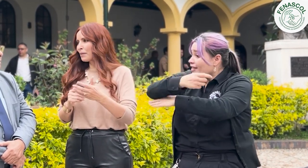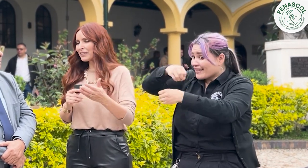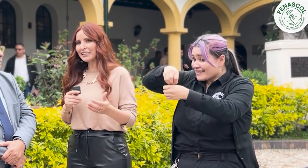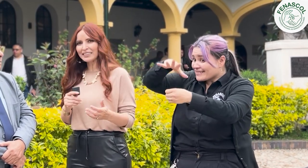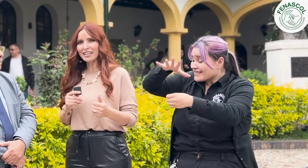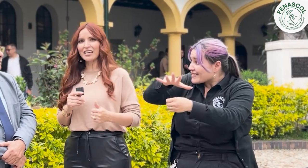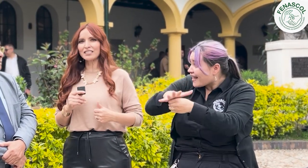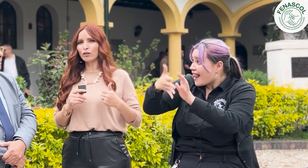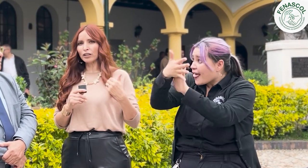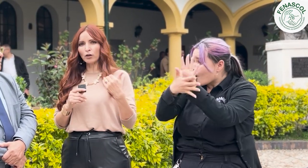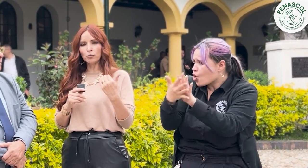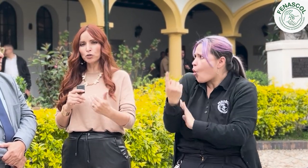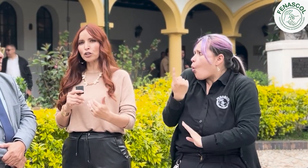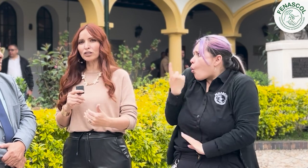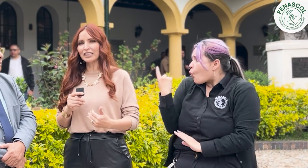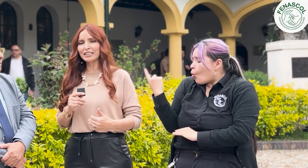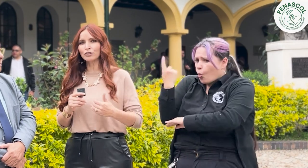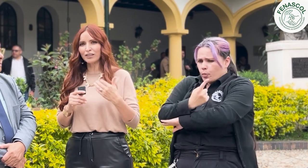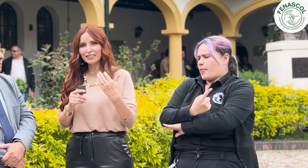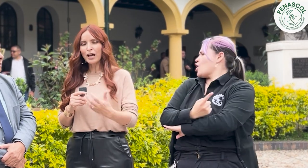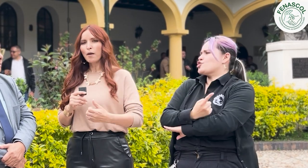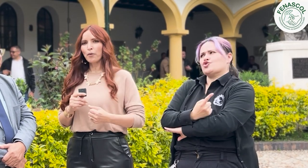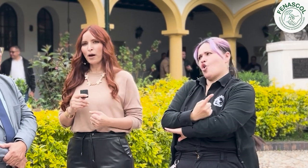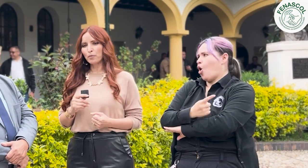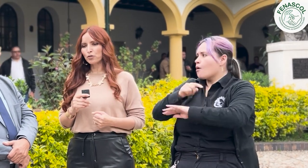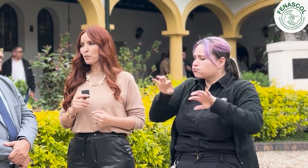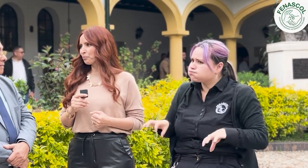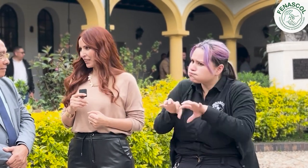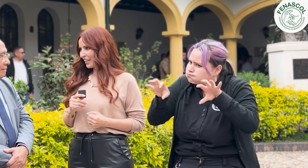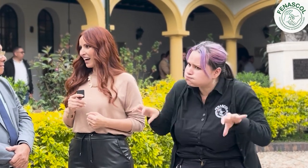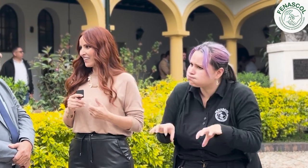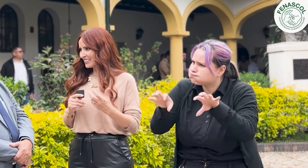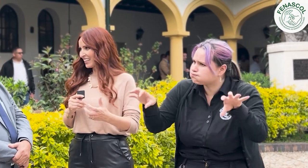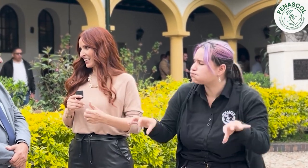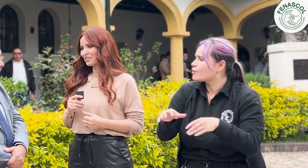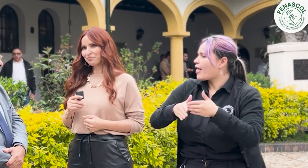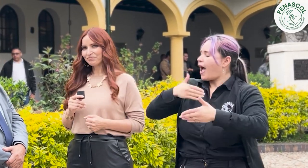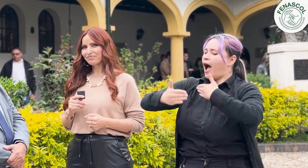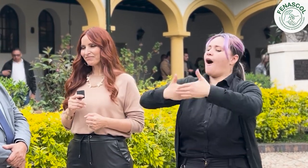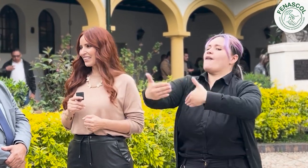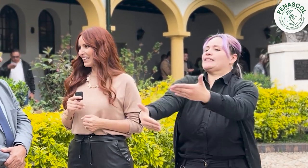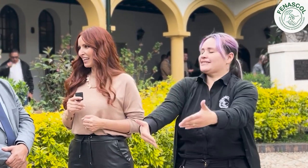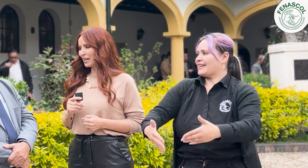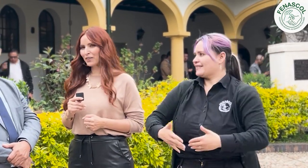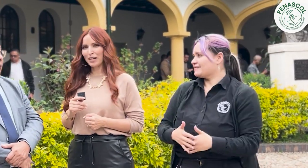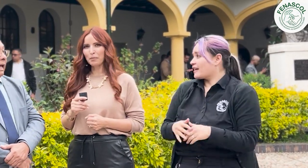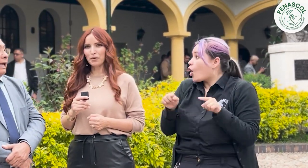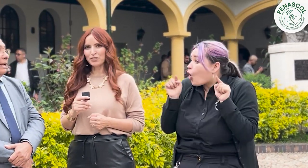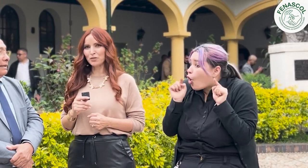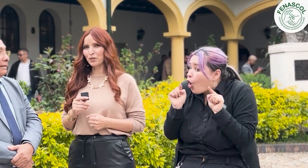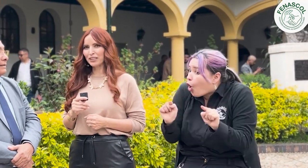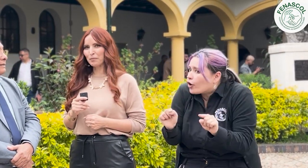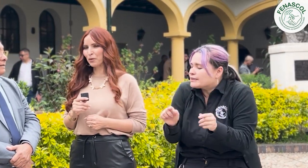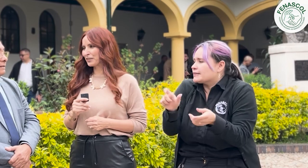este día, sino que con muchas otras acciones podamos avanzar con la población sorda en Bogotá.